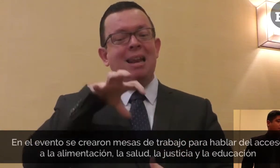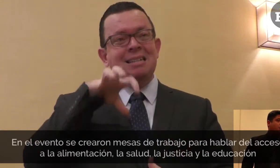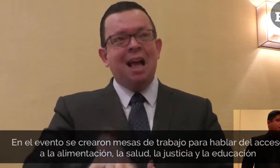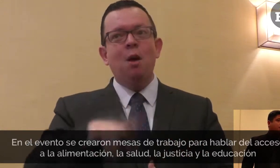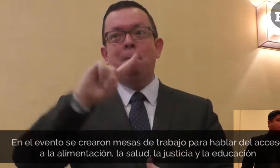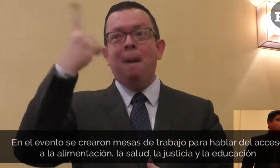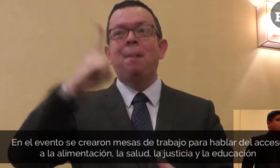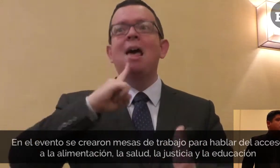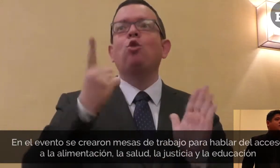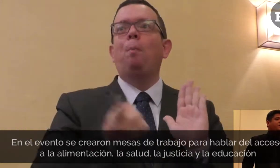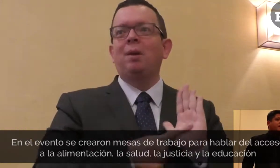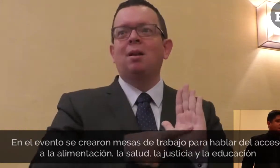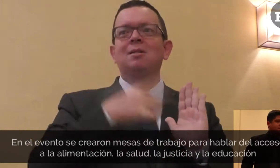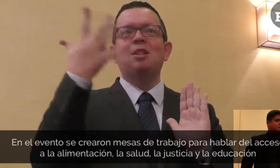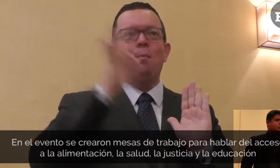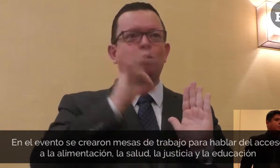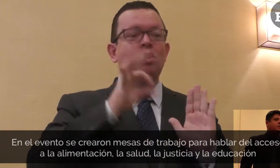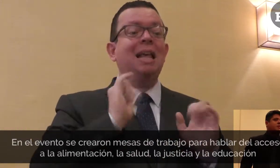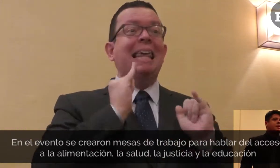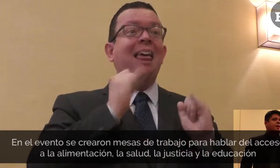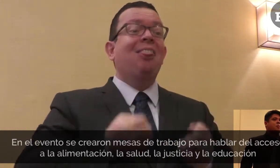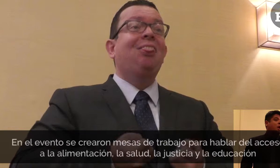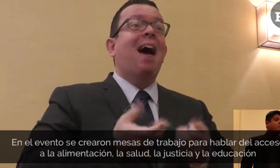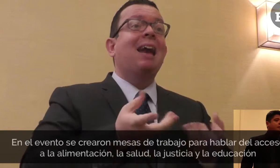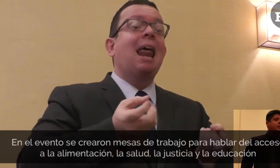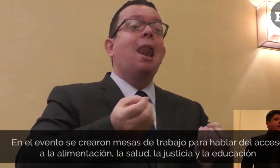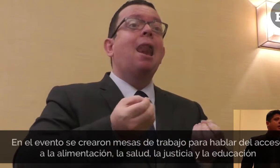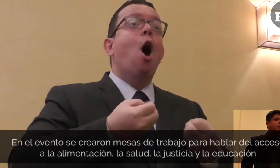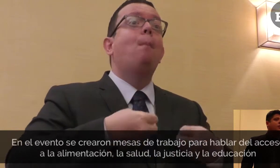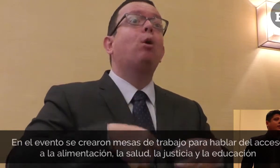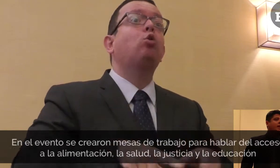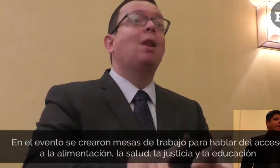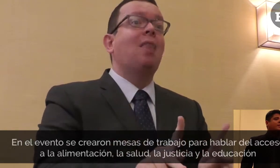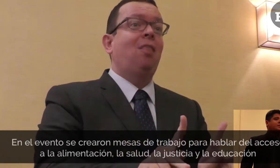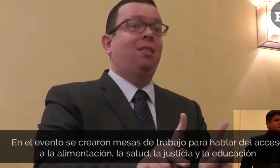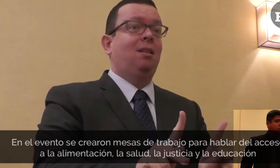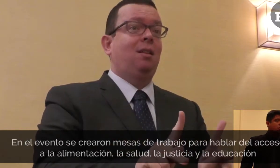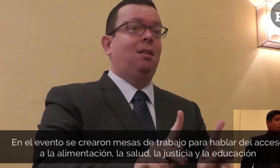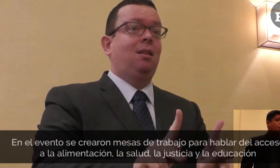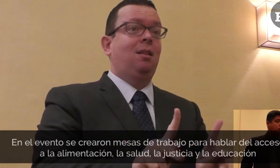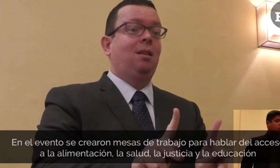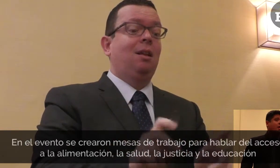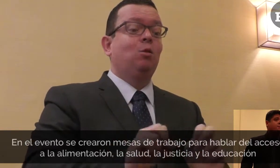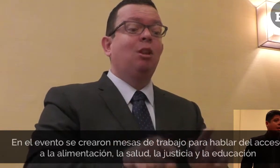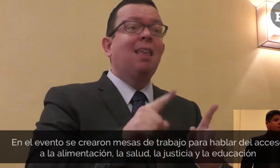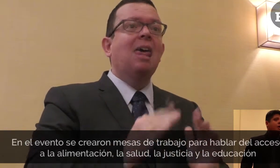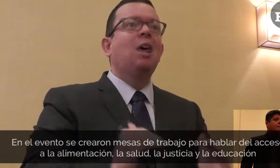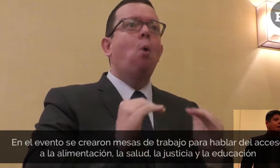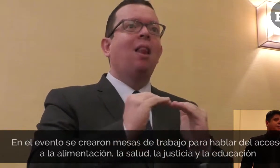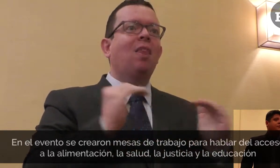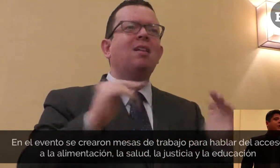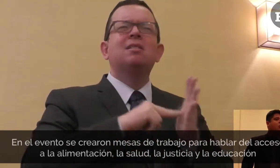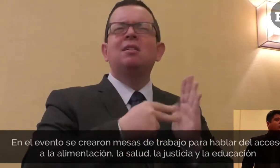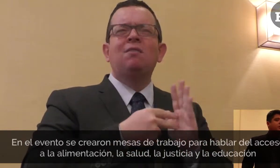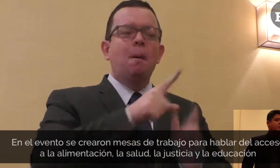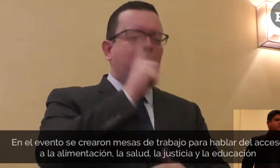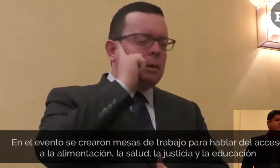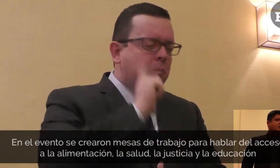el mismo gobierno no se fiscaliza y pudiéramos decir que moralmente no está garantizando la oportunidad de empleo para las personas con discapacidad